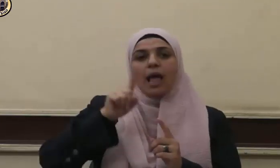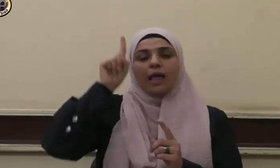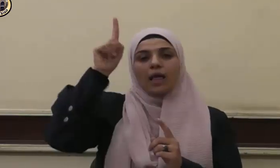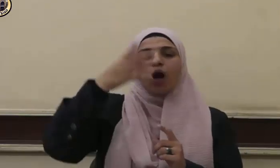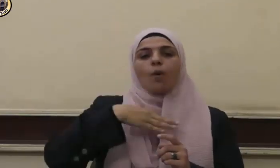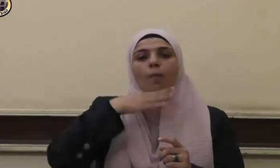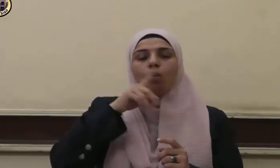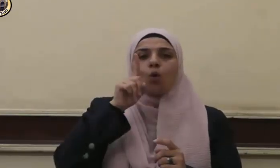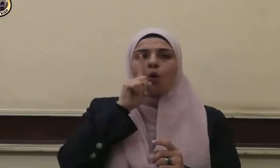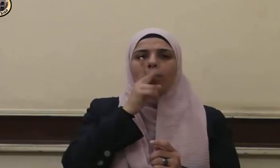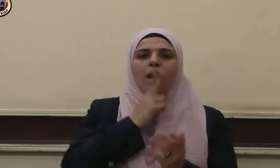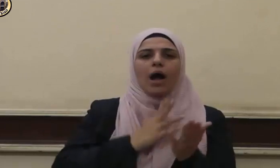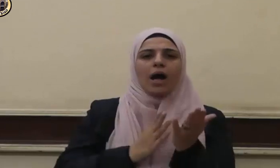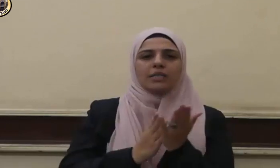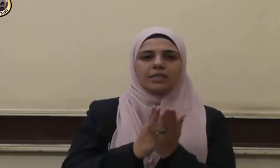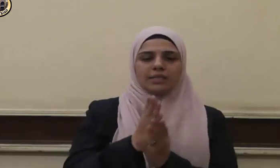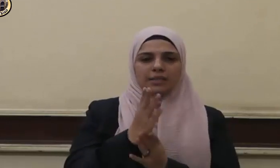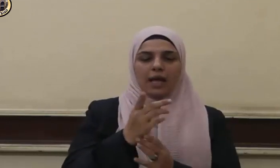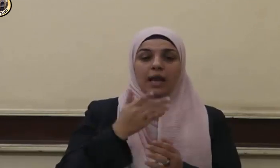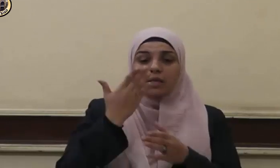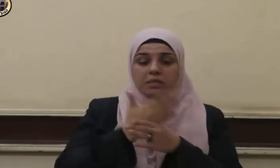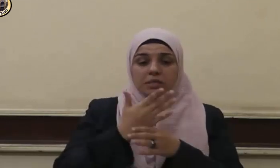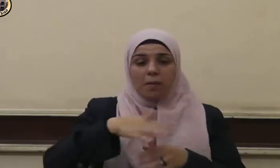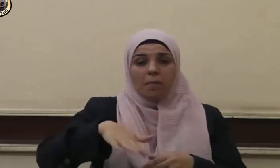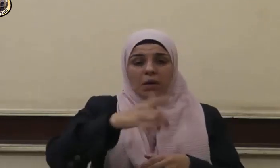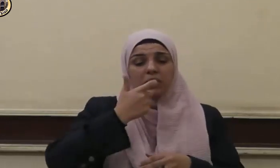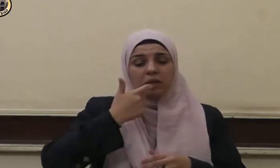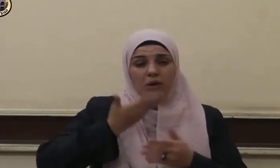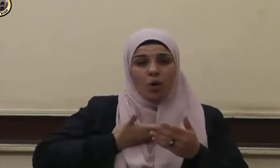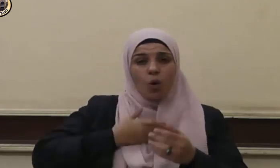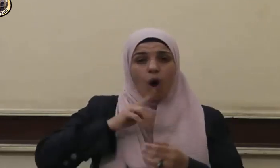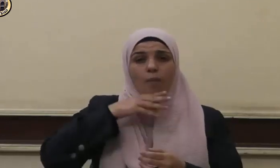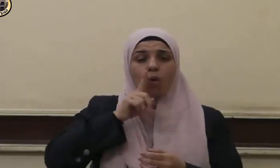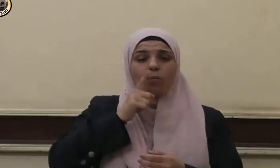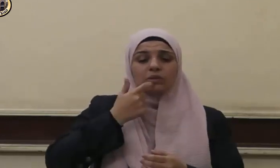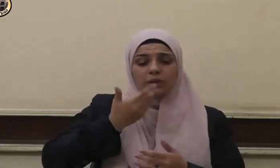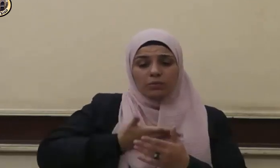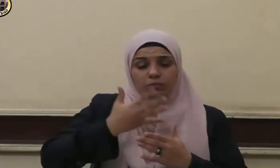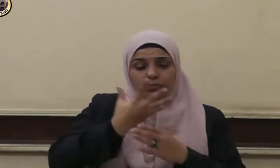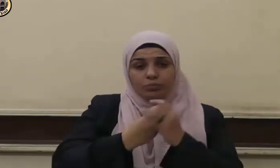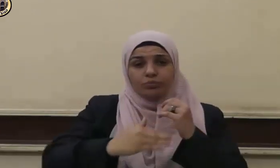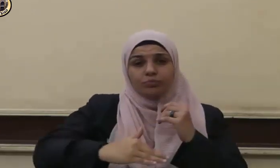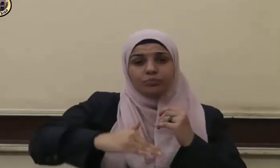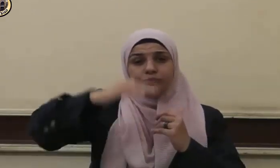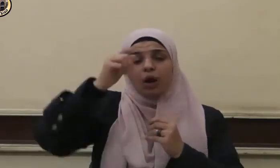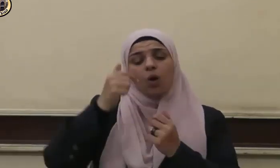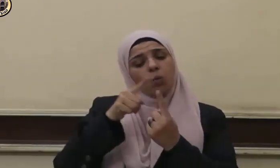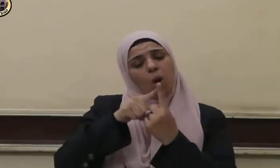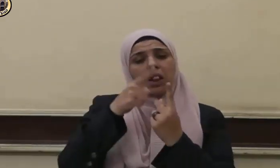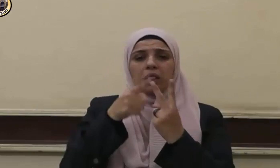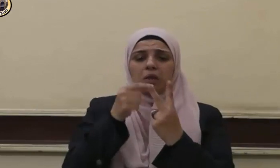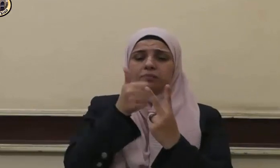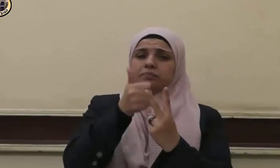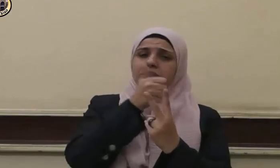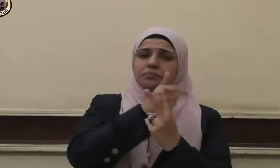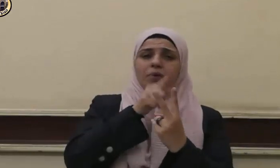وبالوالدين إحسانا إما يبلغن عندك الكبر أحدهما أو كلاهما